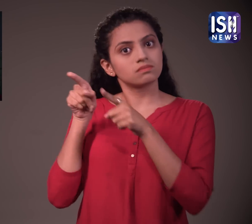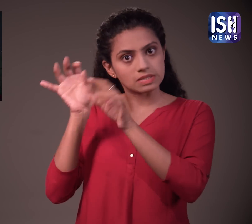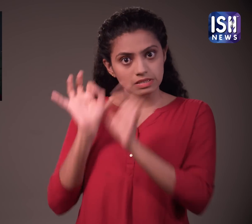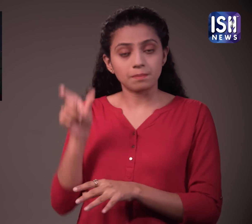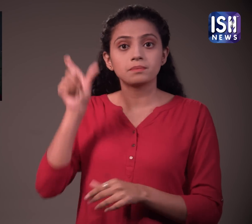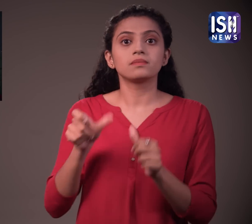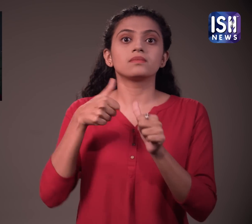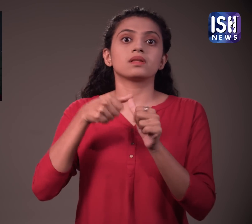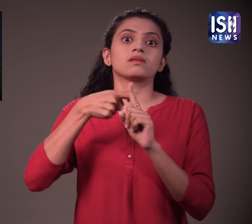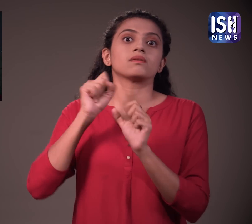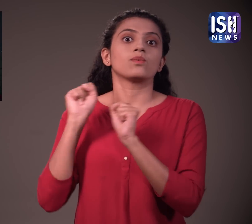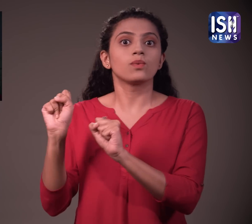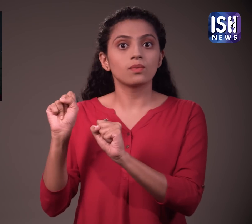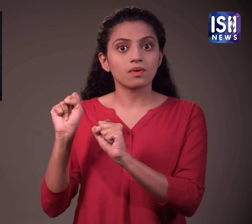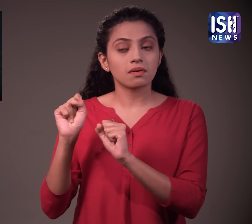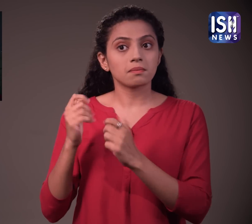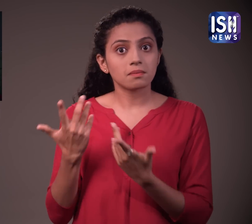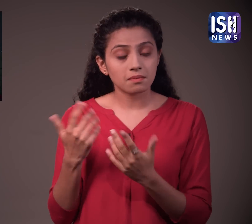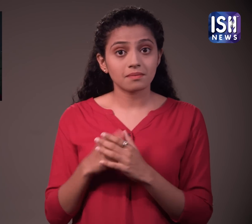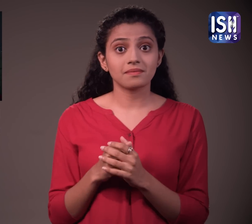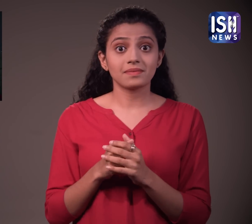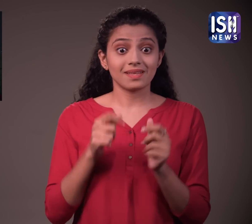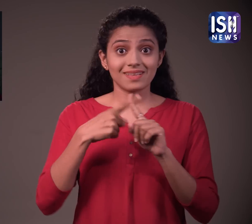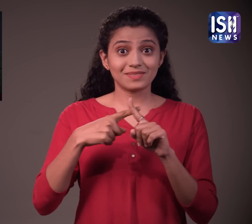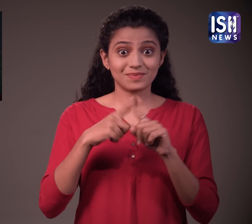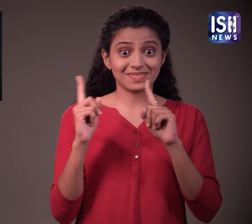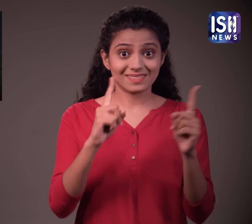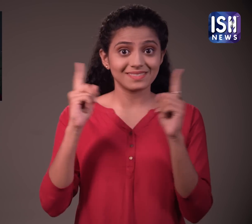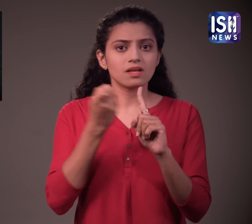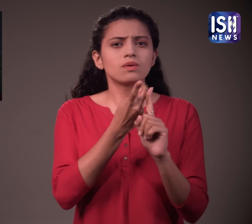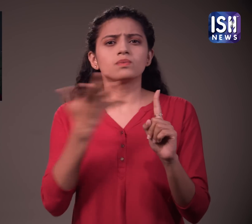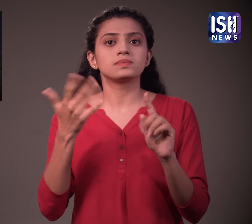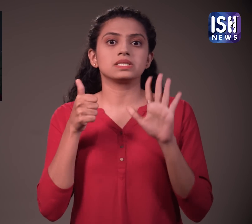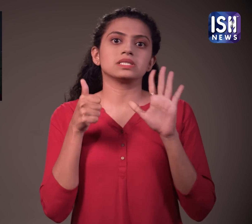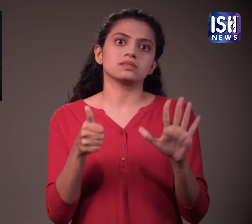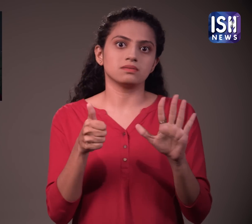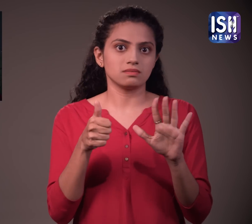जाएगा। ये 6 एपिसोड की सीजी जबगी।